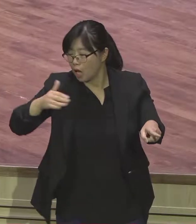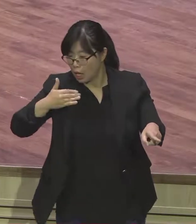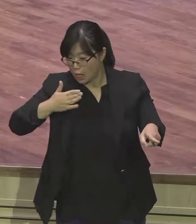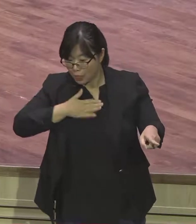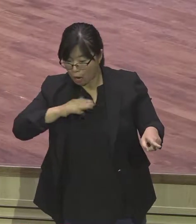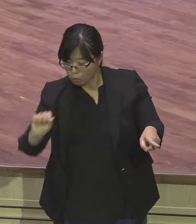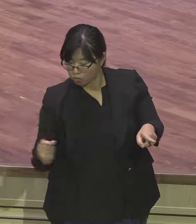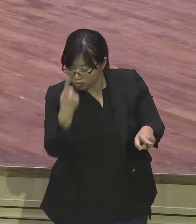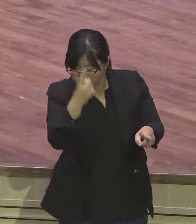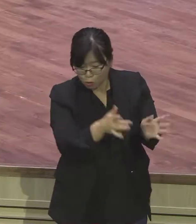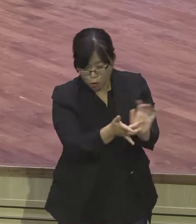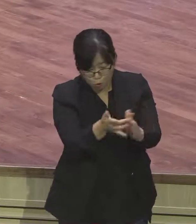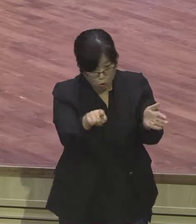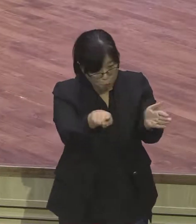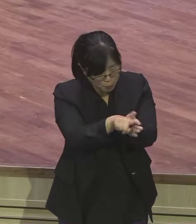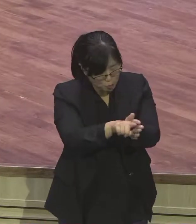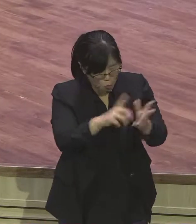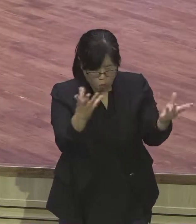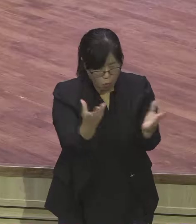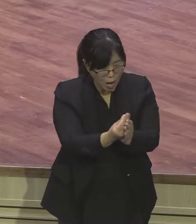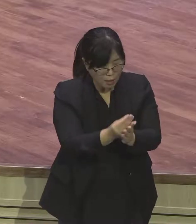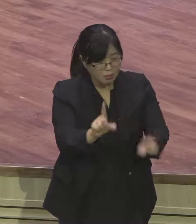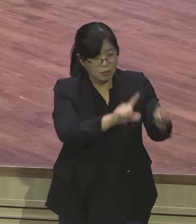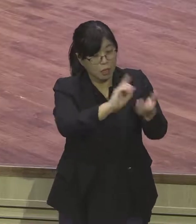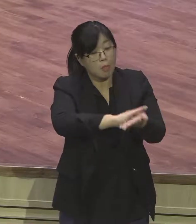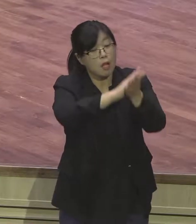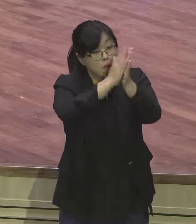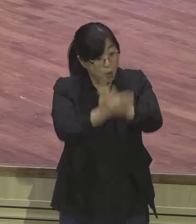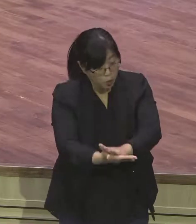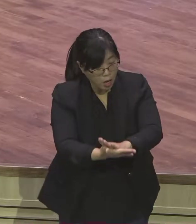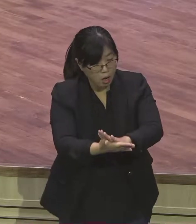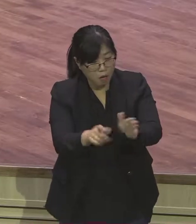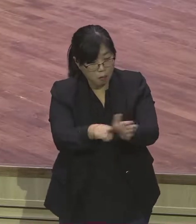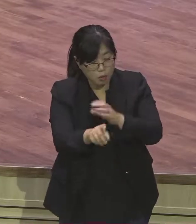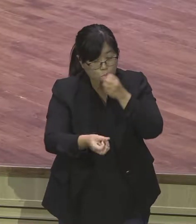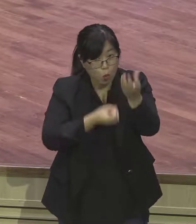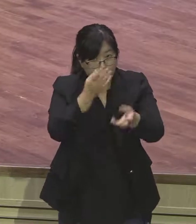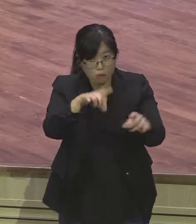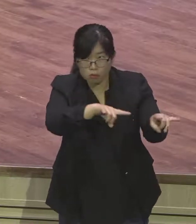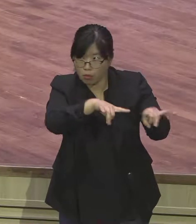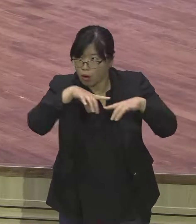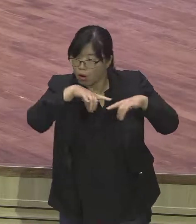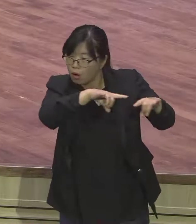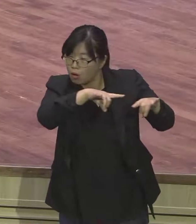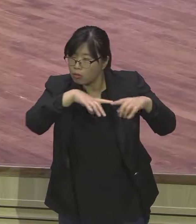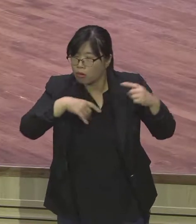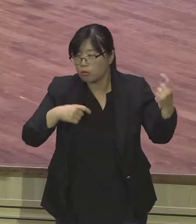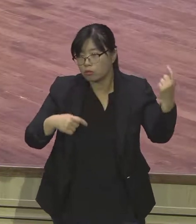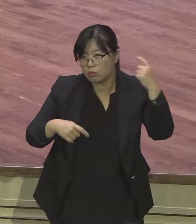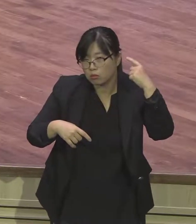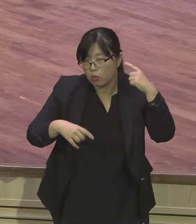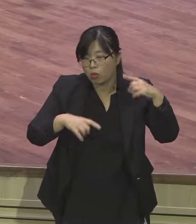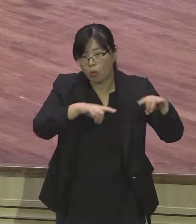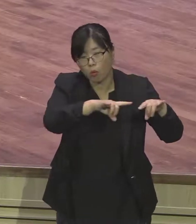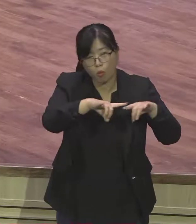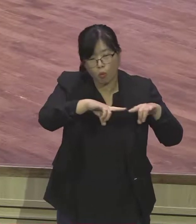몰라요. 누군지 억울 또 몰라요. 지금까지 몰라요. 그런데 방송 듣고 그때 보험을